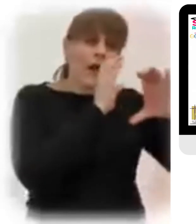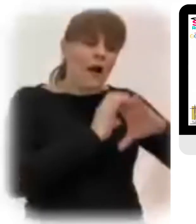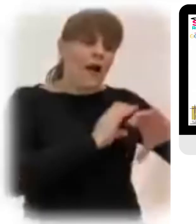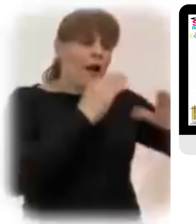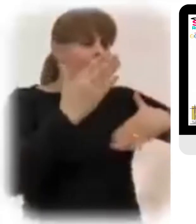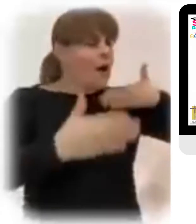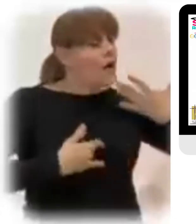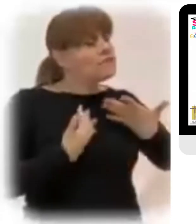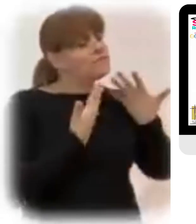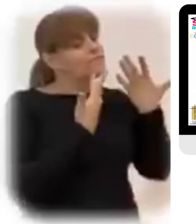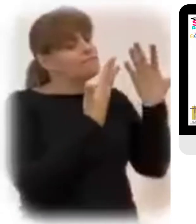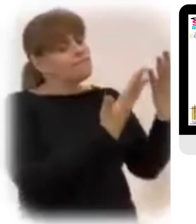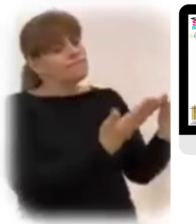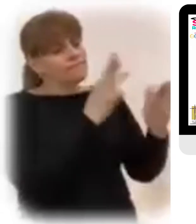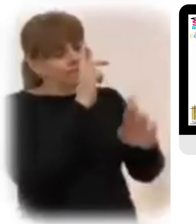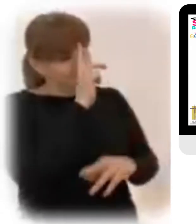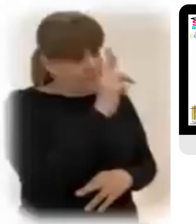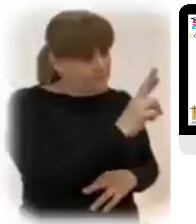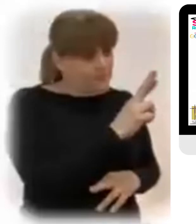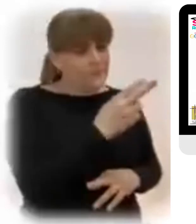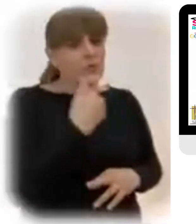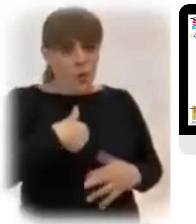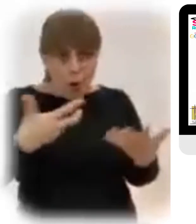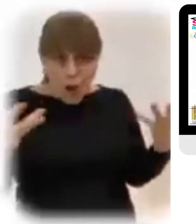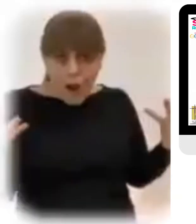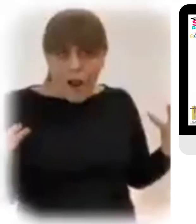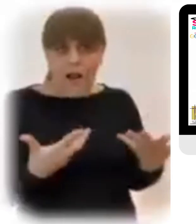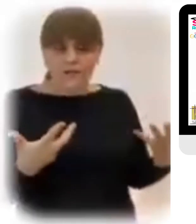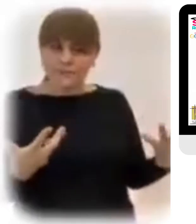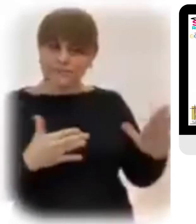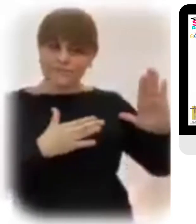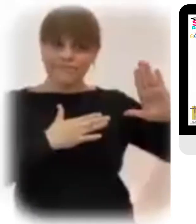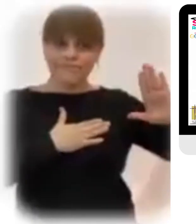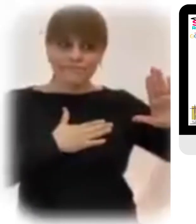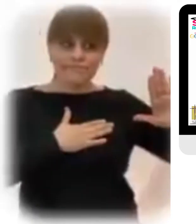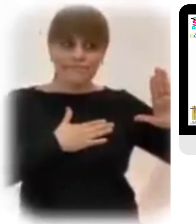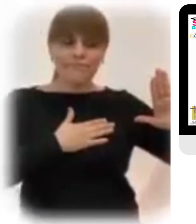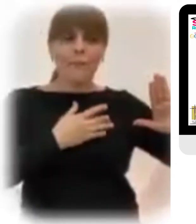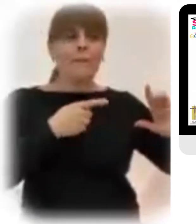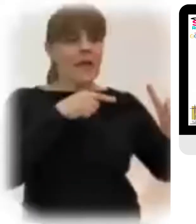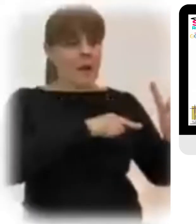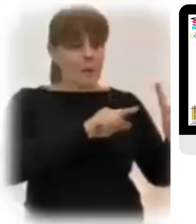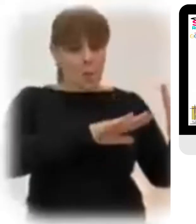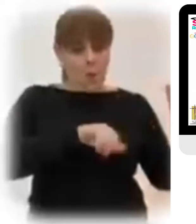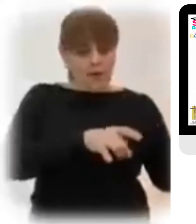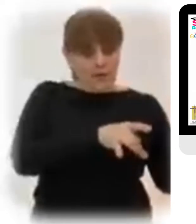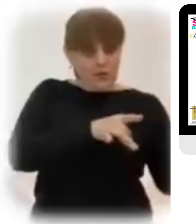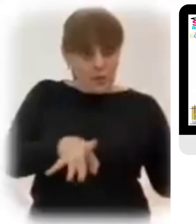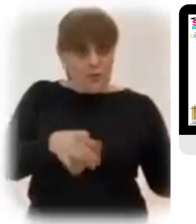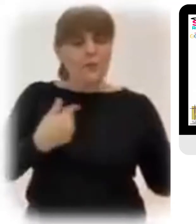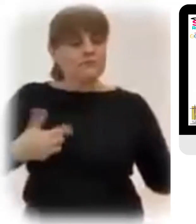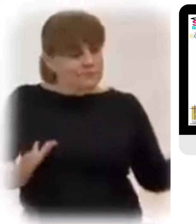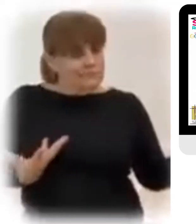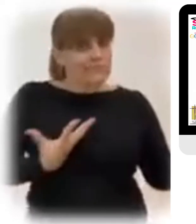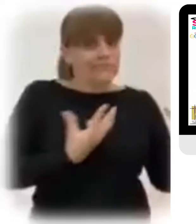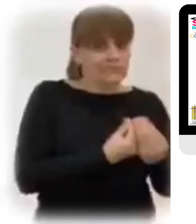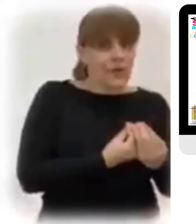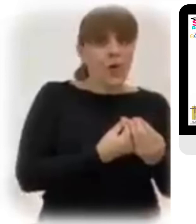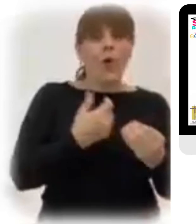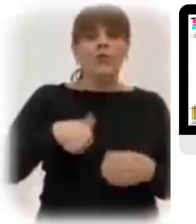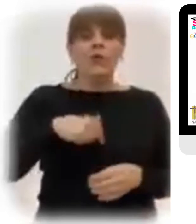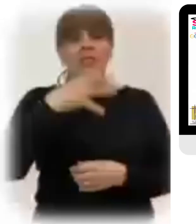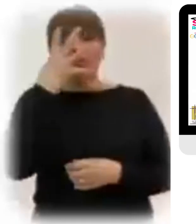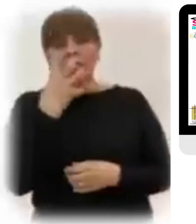con nuestras alabanzas Y nuestras obras En su triunfo sobre la muerte No podemos vivir con tristeza